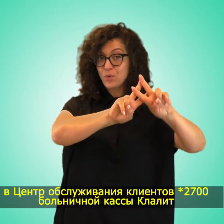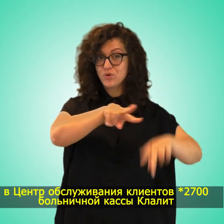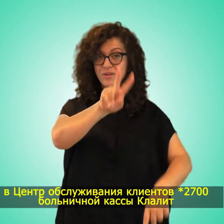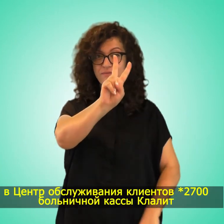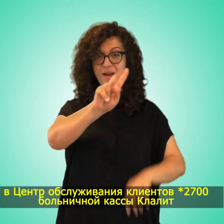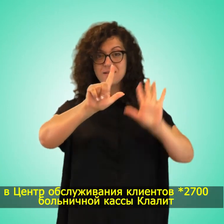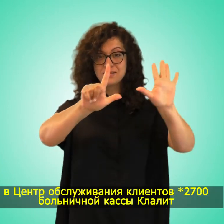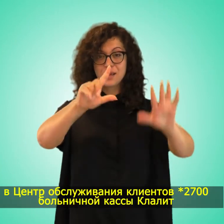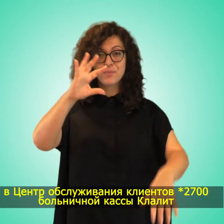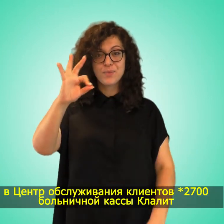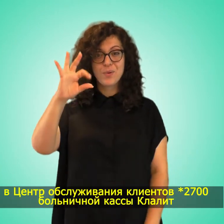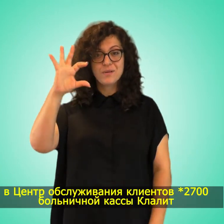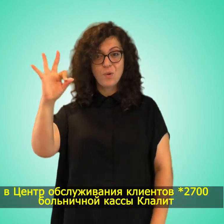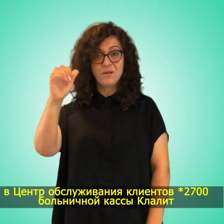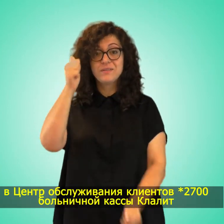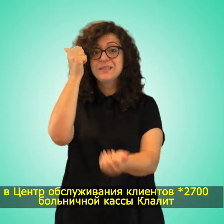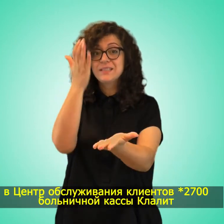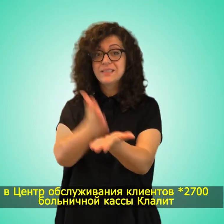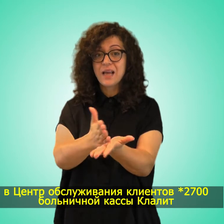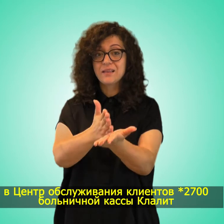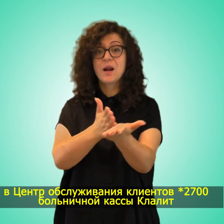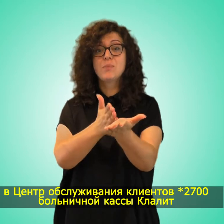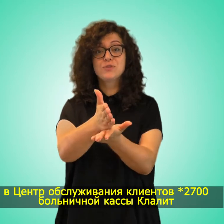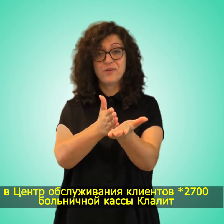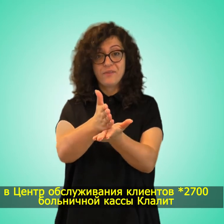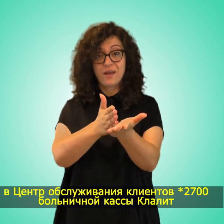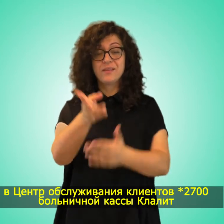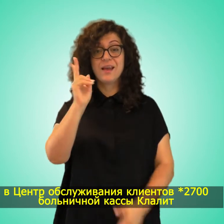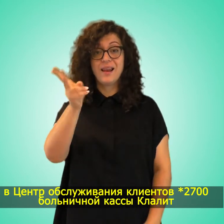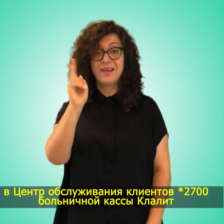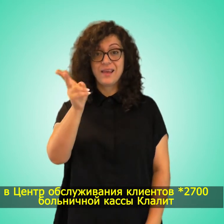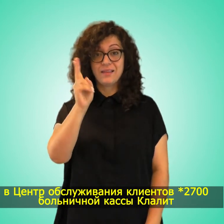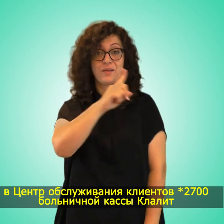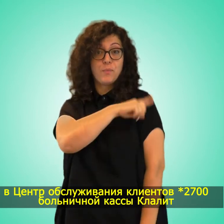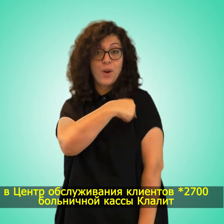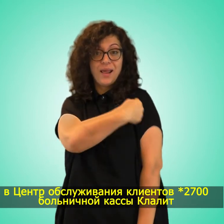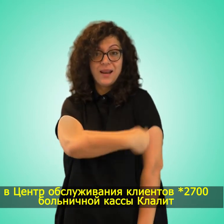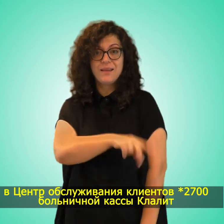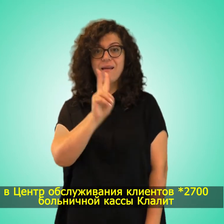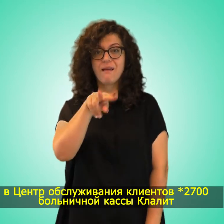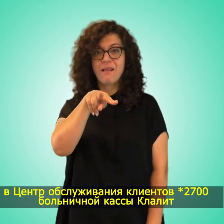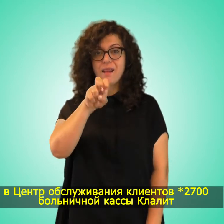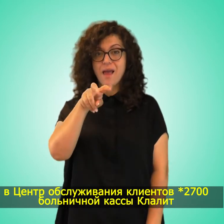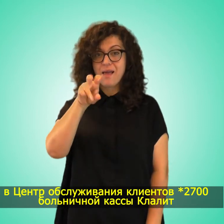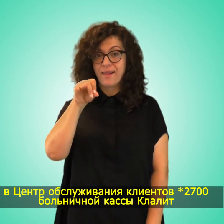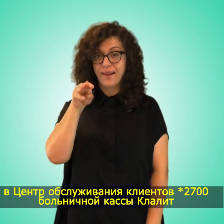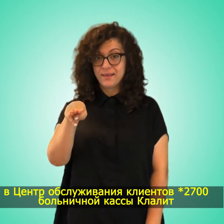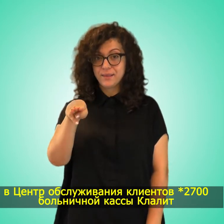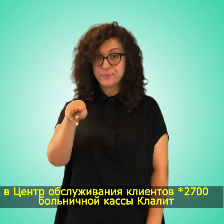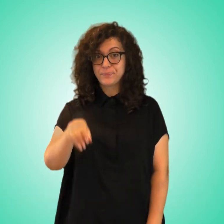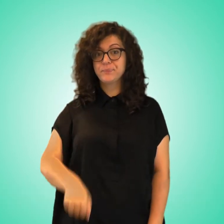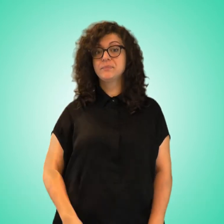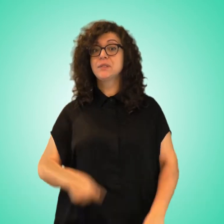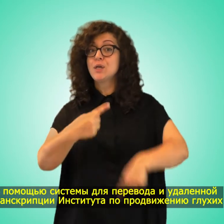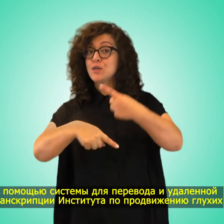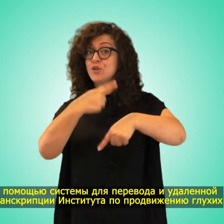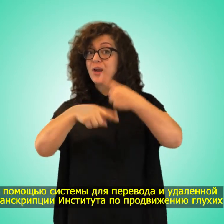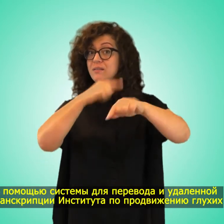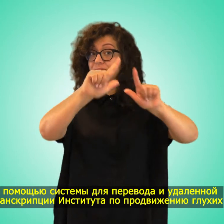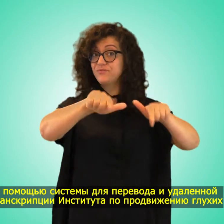обслуживания клиентов «Звездочка 2700» больничной кассы «Клолит». С помощью системы